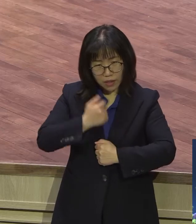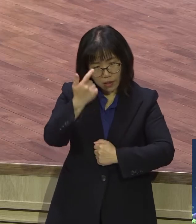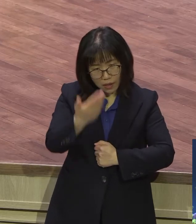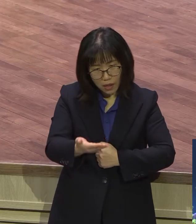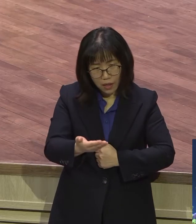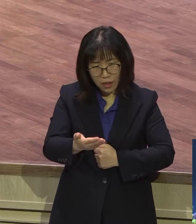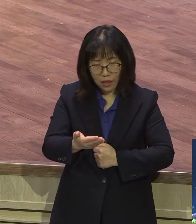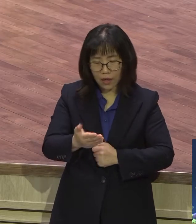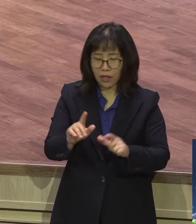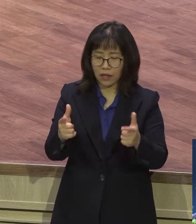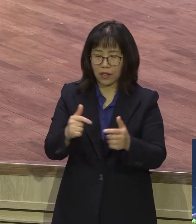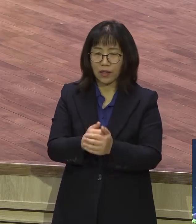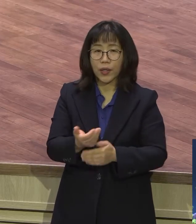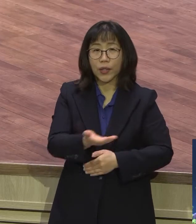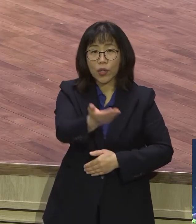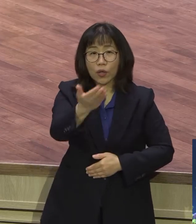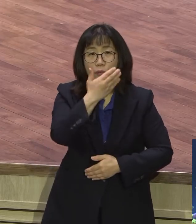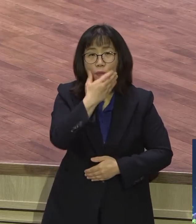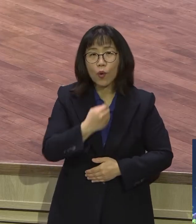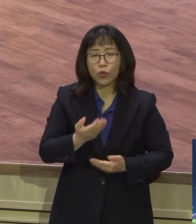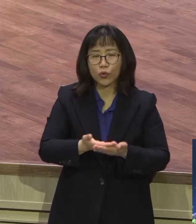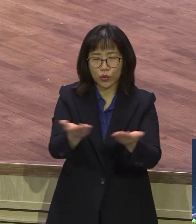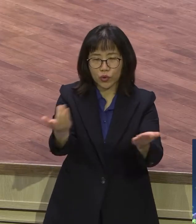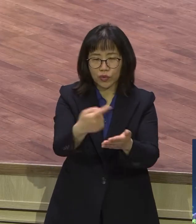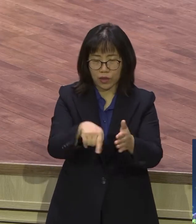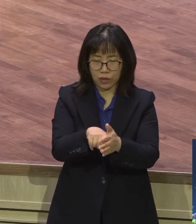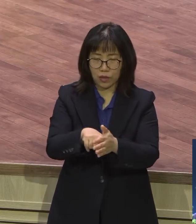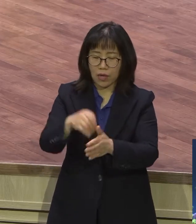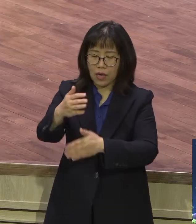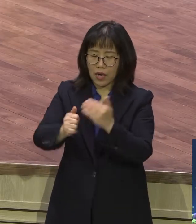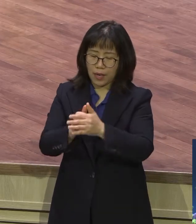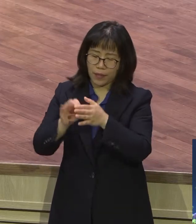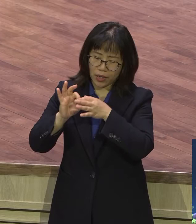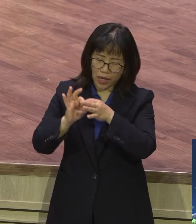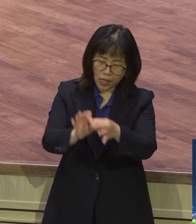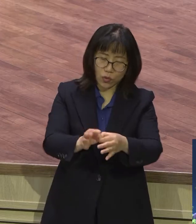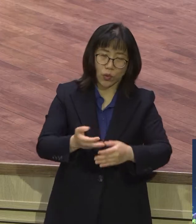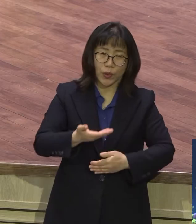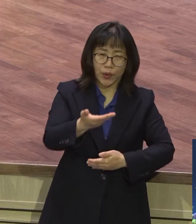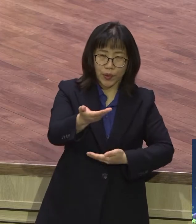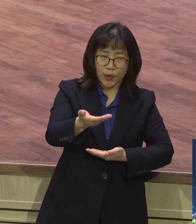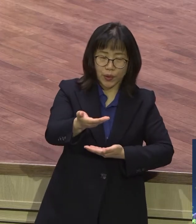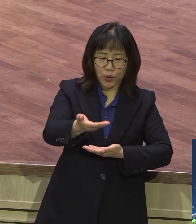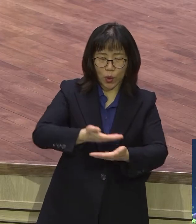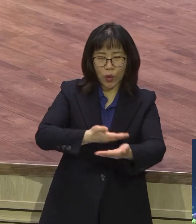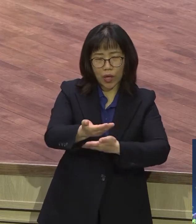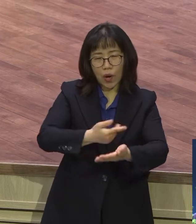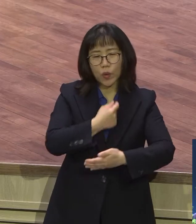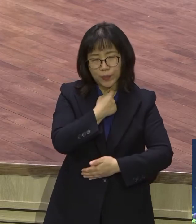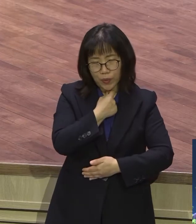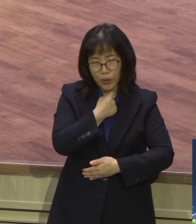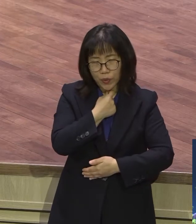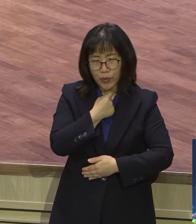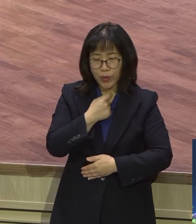여러분에게 늘 영적 조절을 하기 원해서 늘 하나님만 바라보면서 영적 대화가 하기 위해서